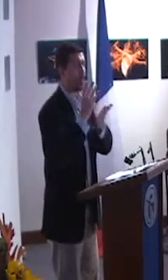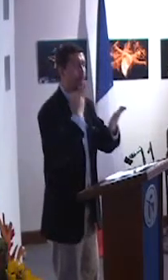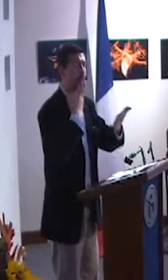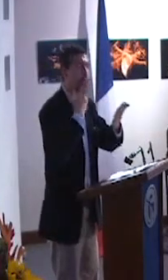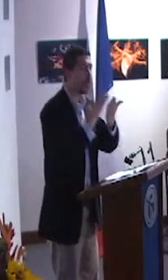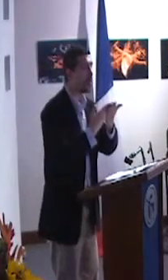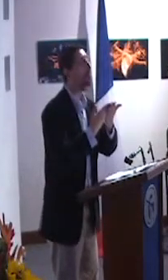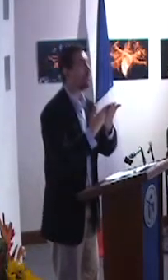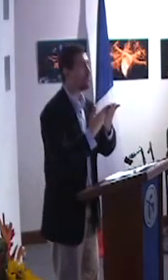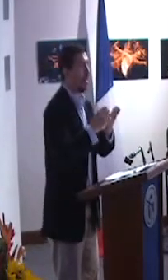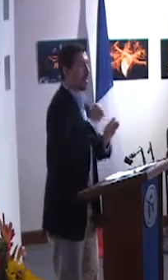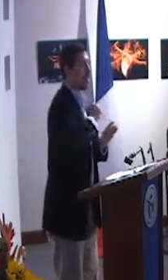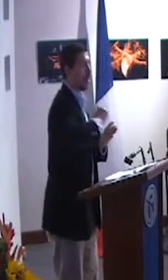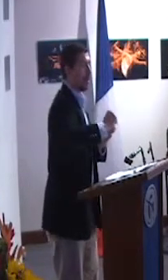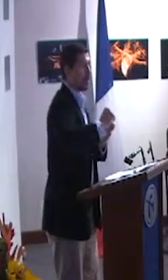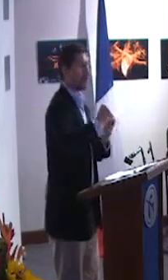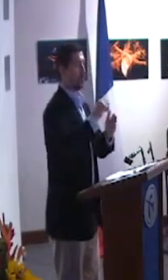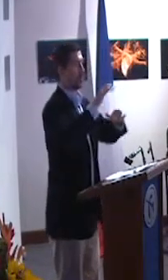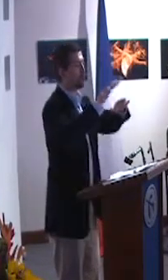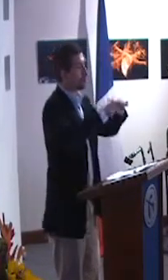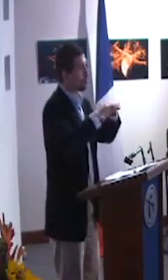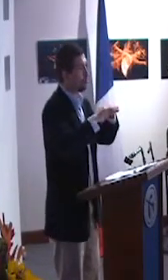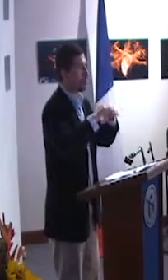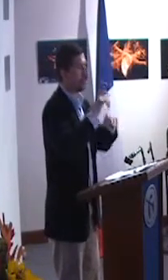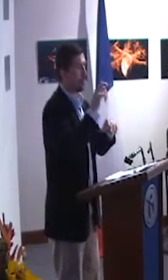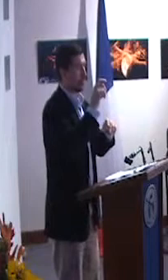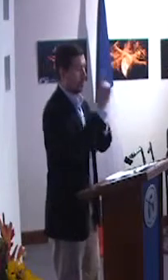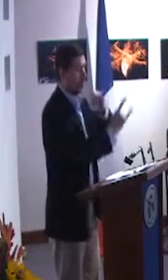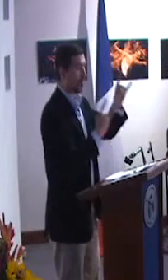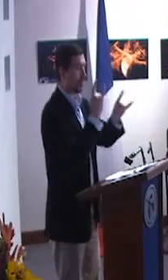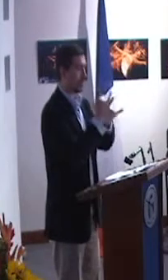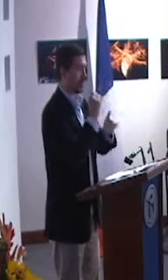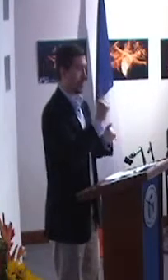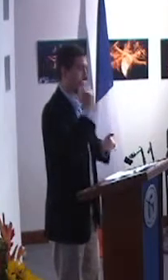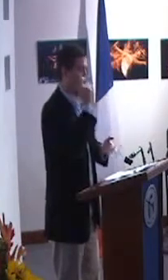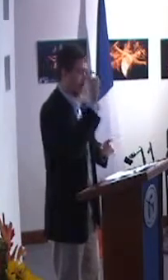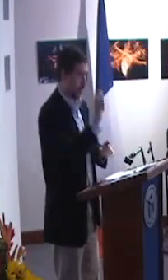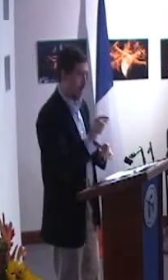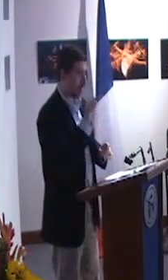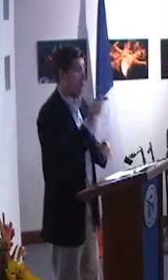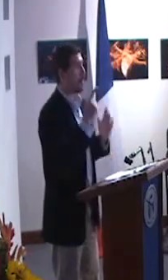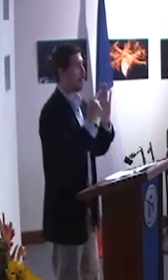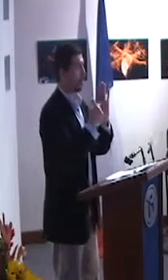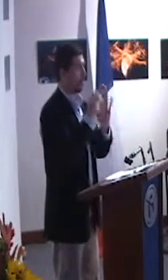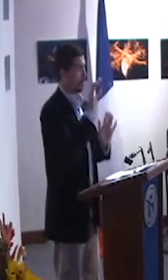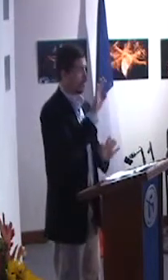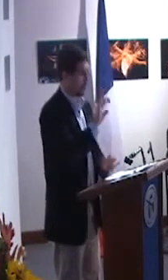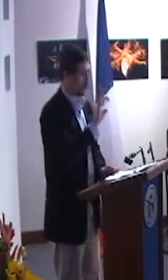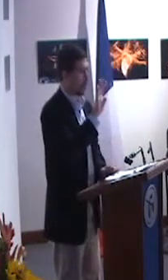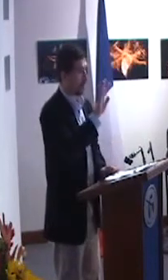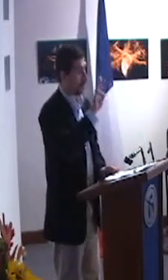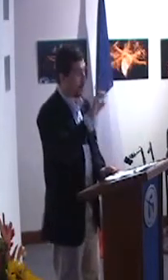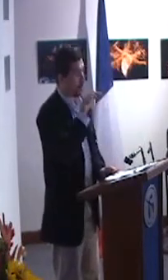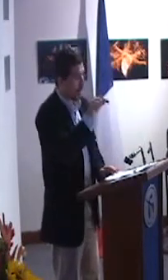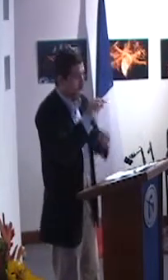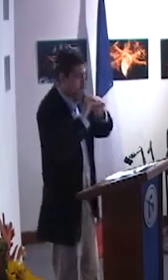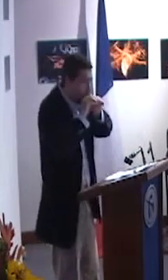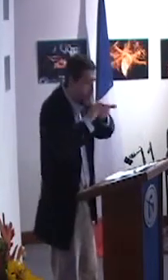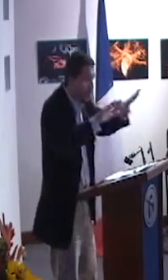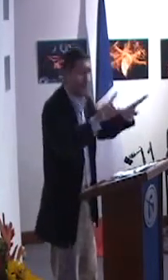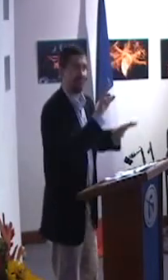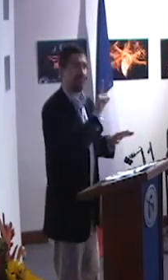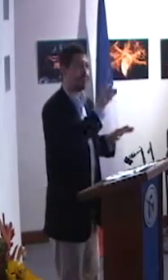modelo que entrega Estados Unidos, gracias a que esto entrega un derecho primordial a nivel mundial a todas las personas.